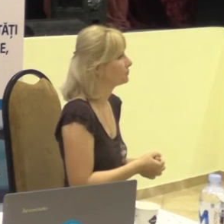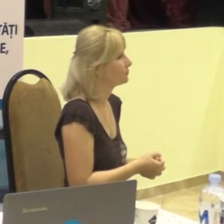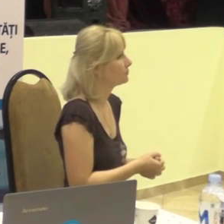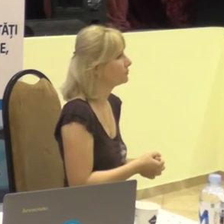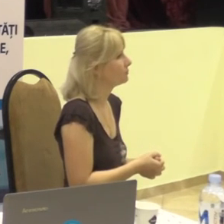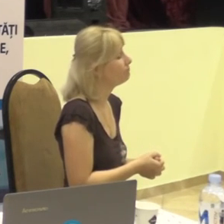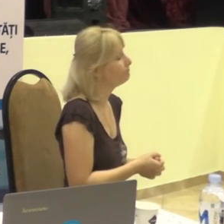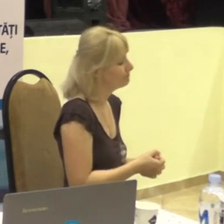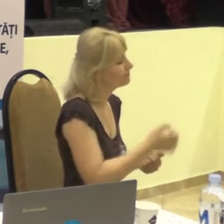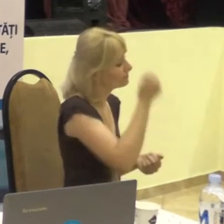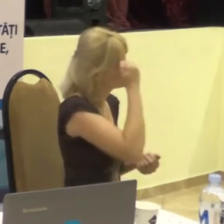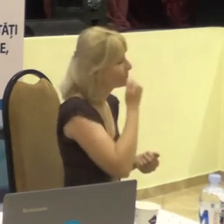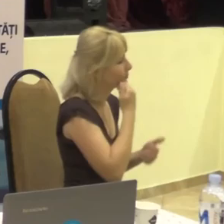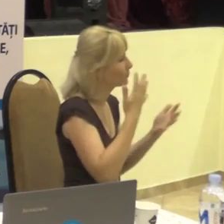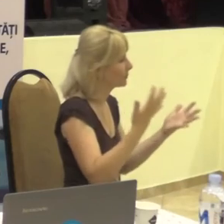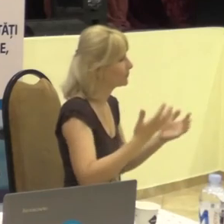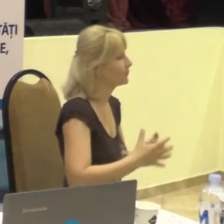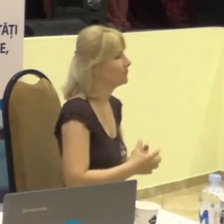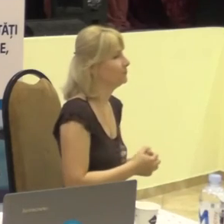Mulțumim!